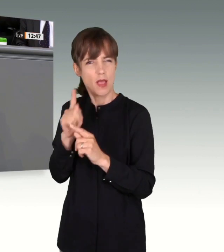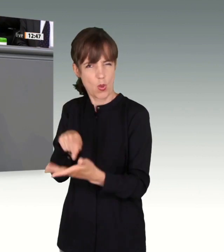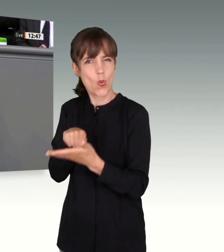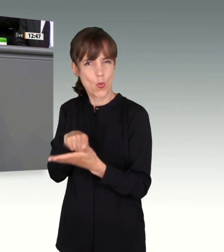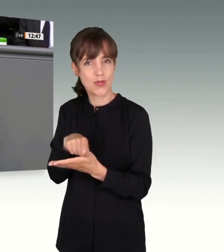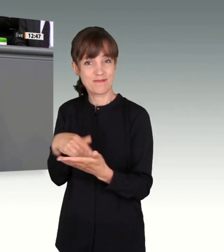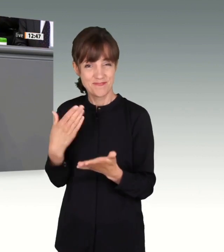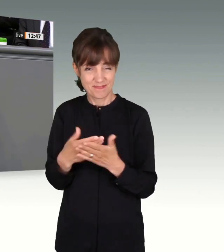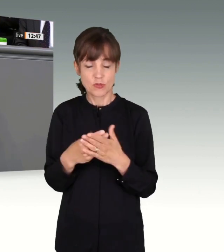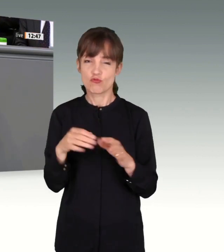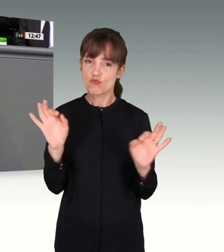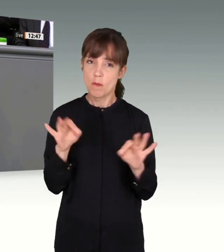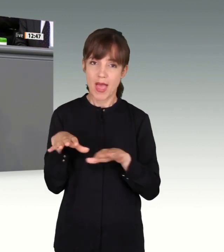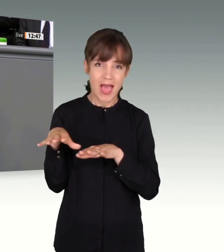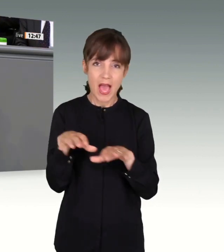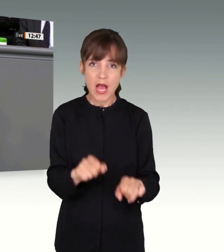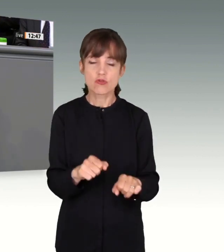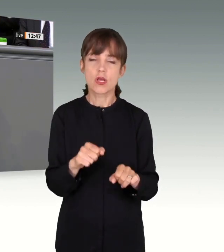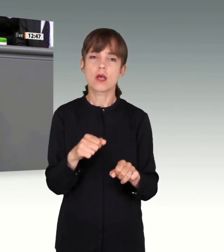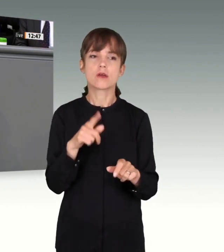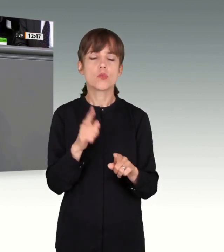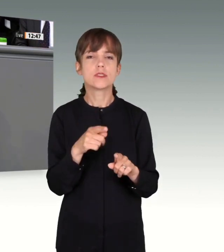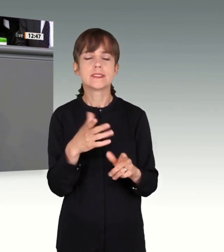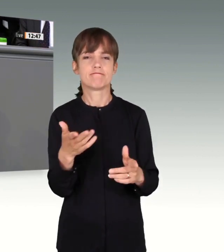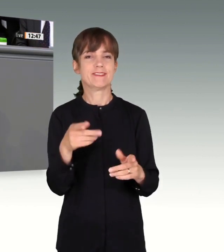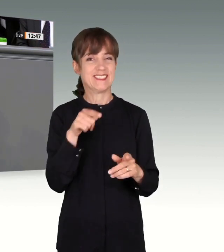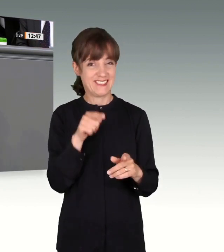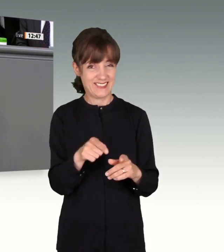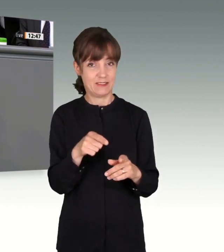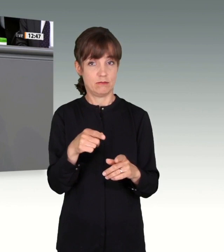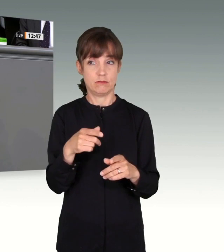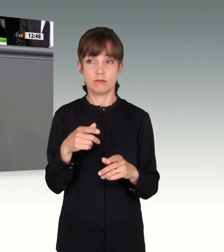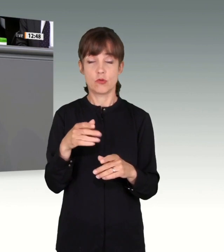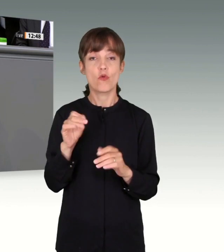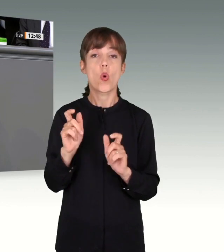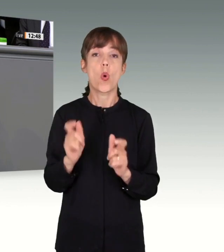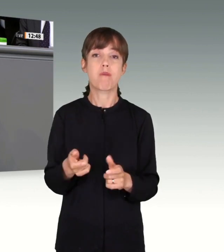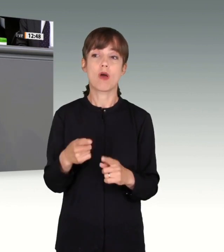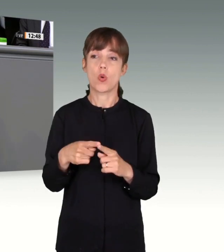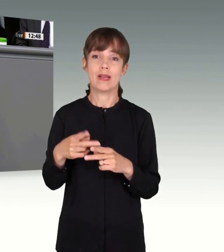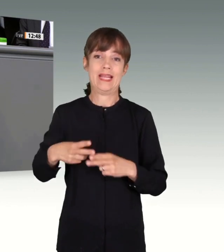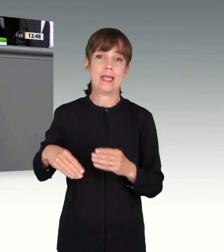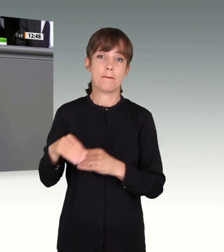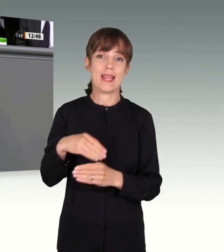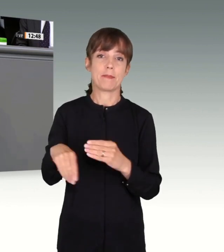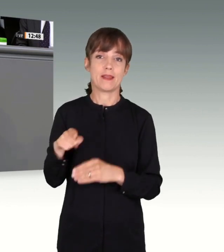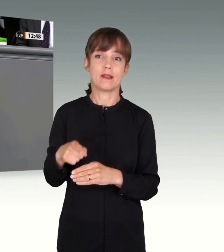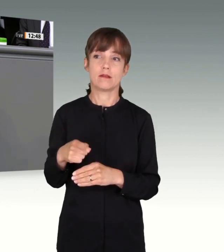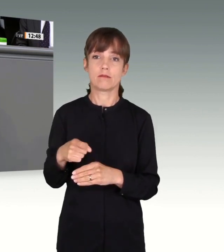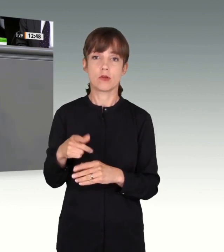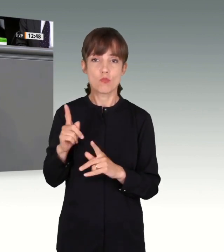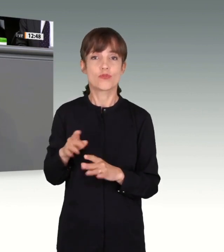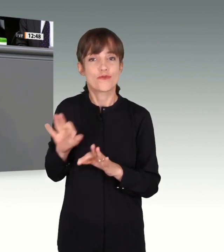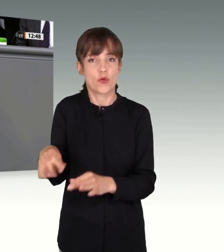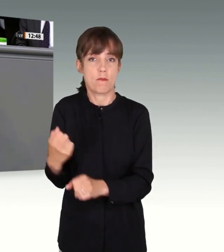diesem strecklichen Anschlag die Lehren daraus zu ziehen, das schulden wir nicht zuletzt den Opfern und Hinterbliebenen, denen unser ganzes Mitgefühl gilt.